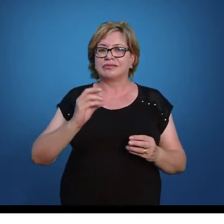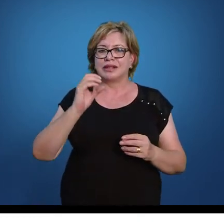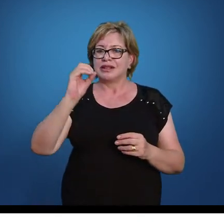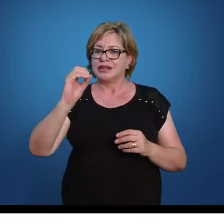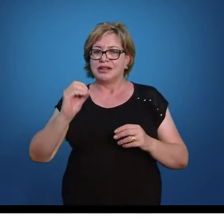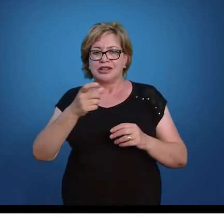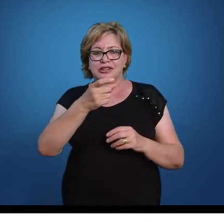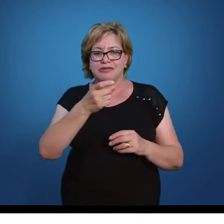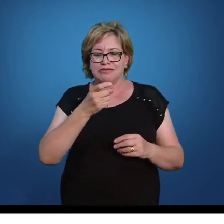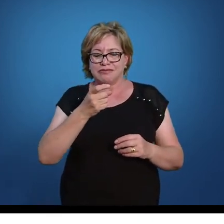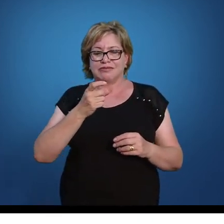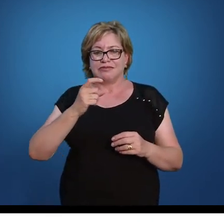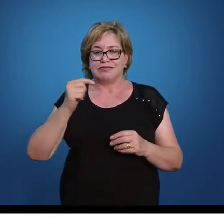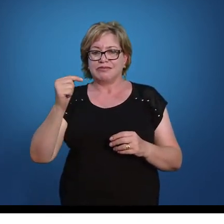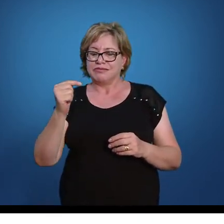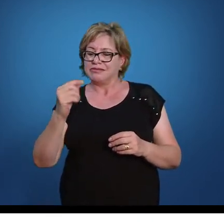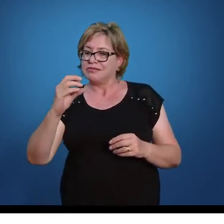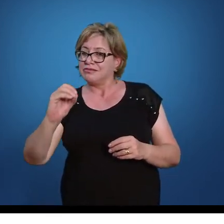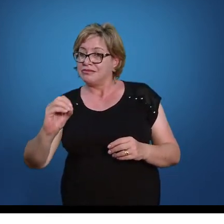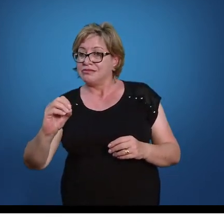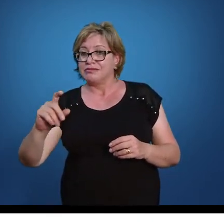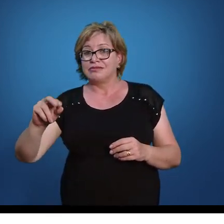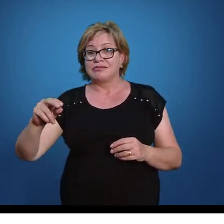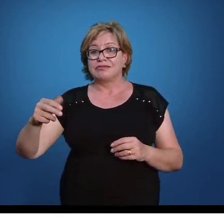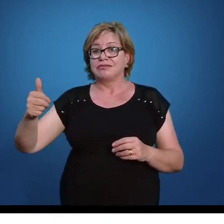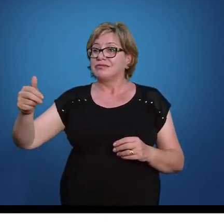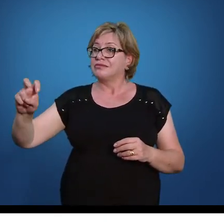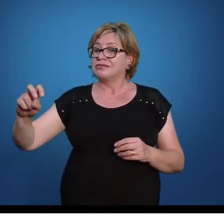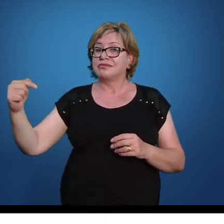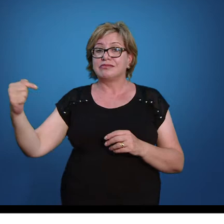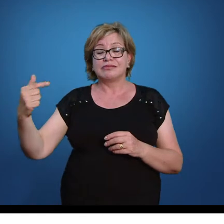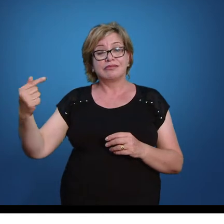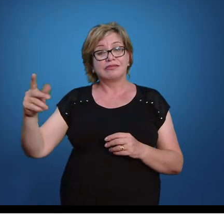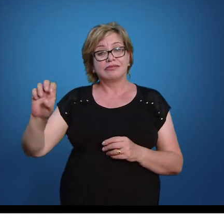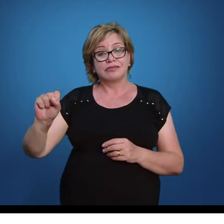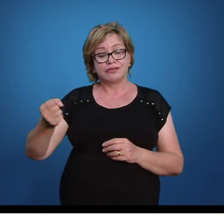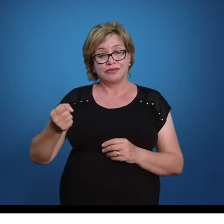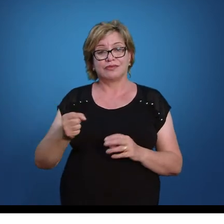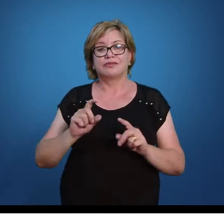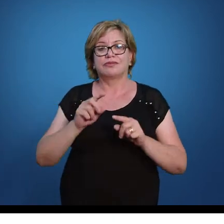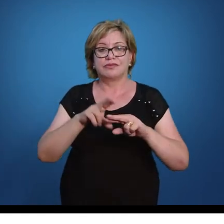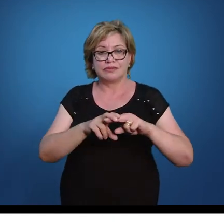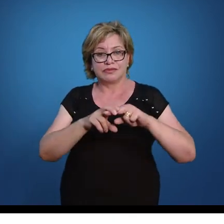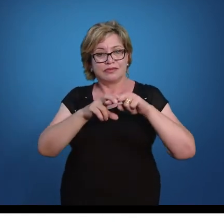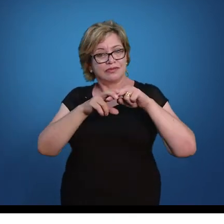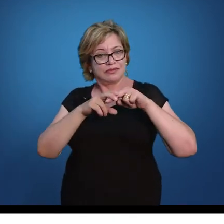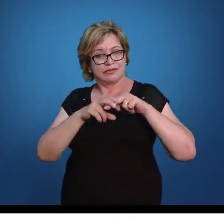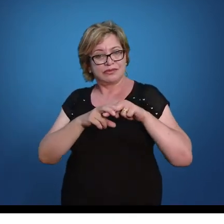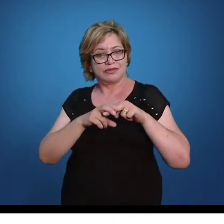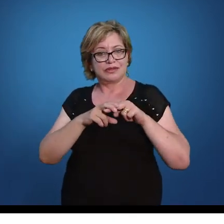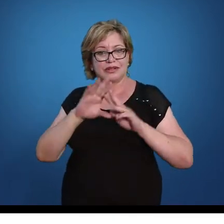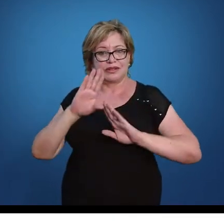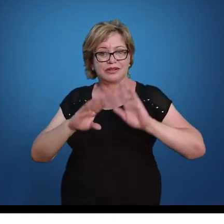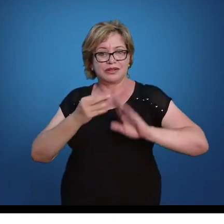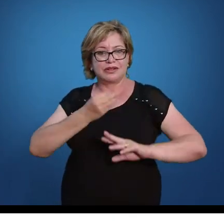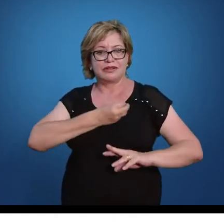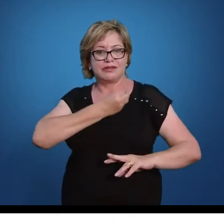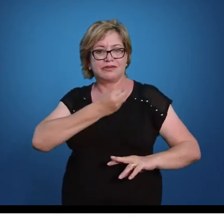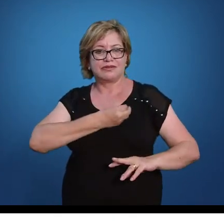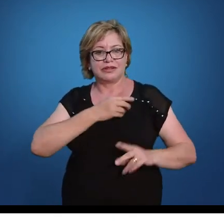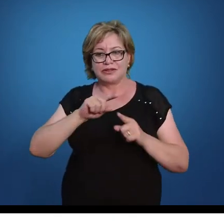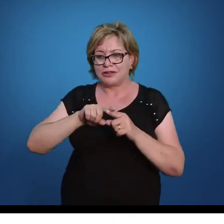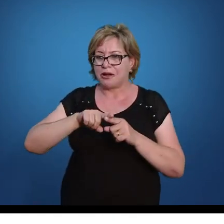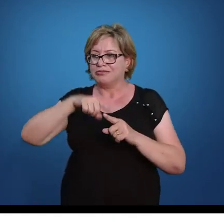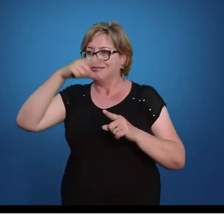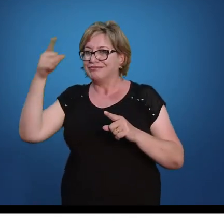x igual 15 menos 7, 8. Então, é por isso que você passou a tua vida inteira passando por outro